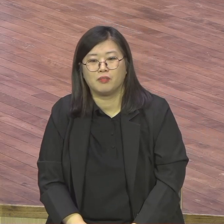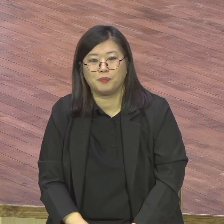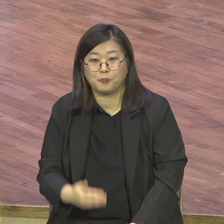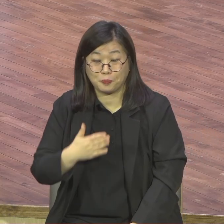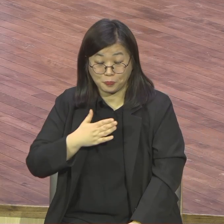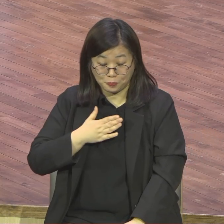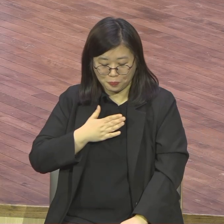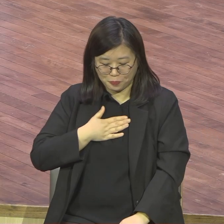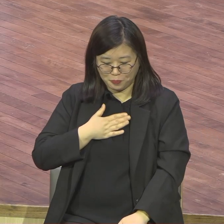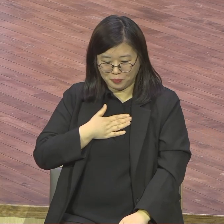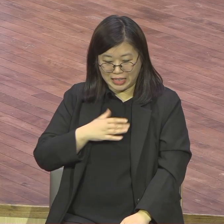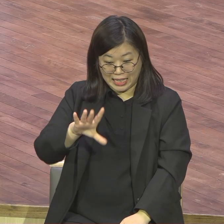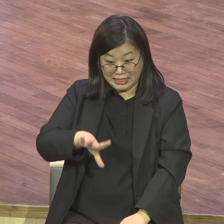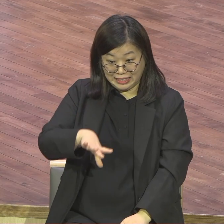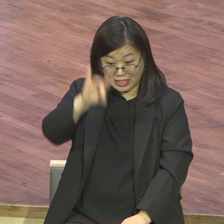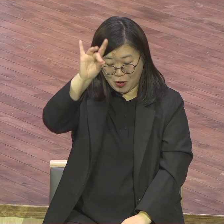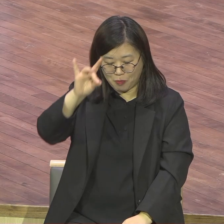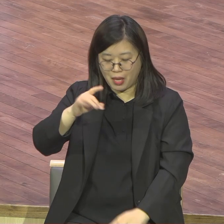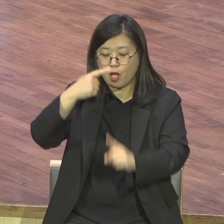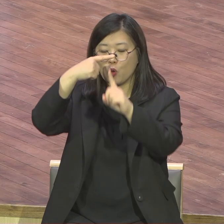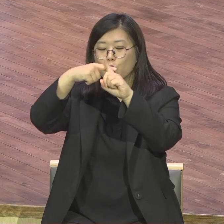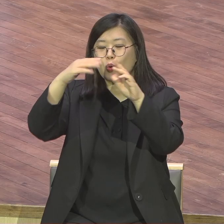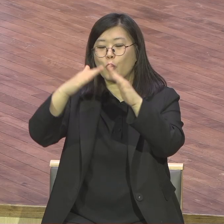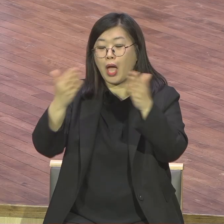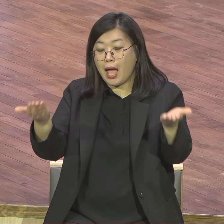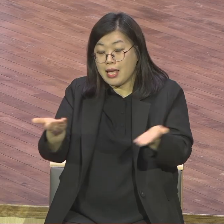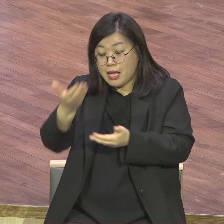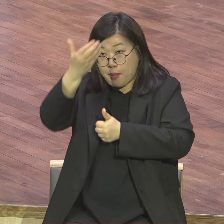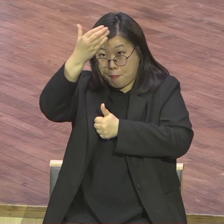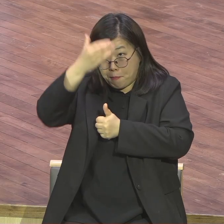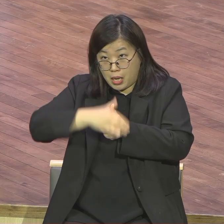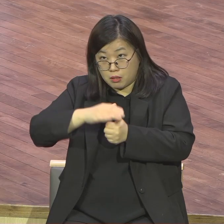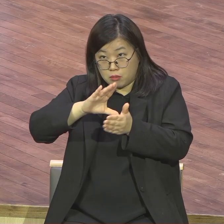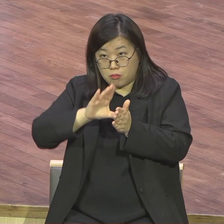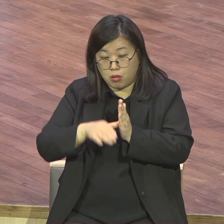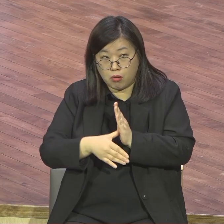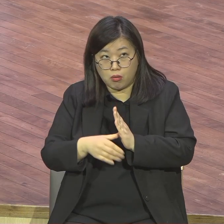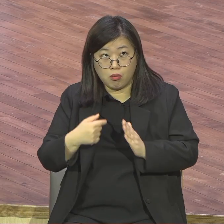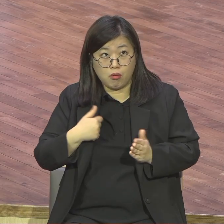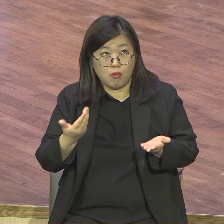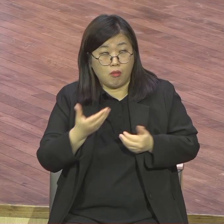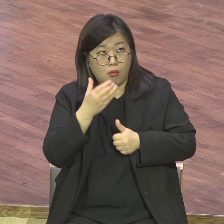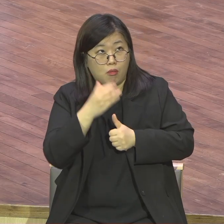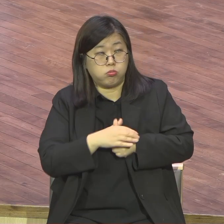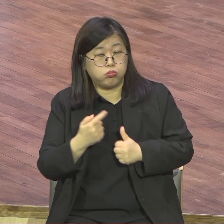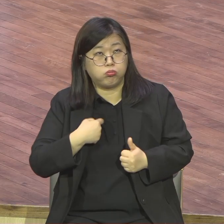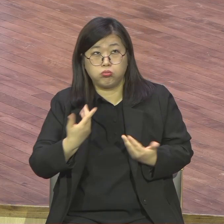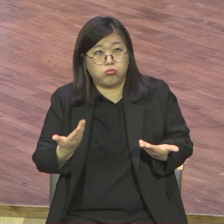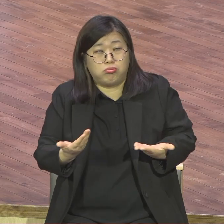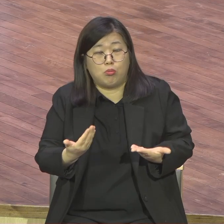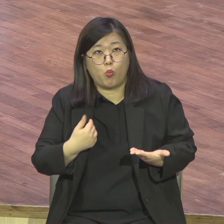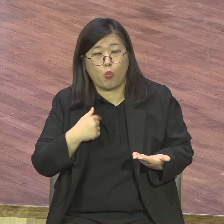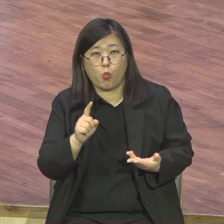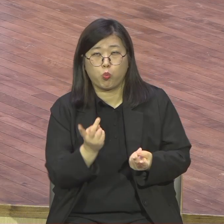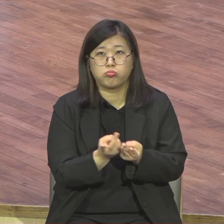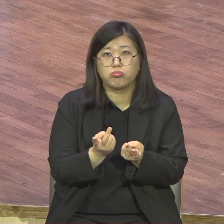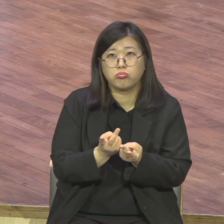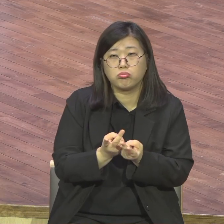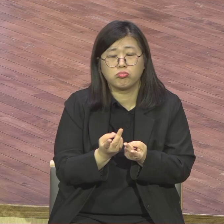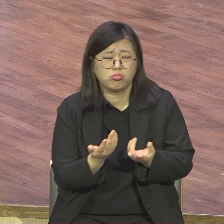없지 경험도 없지 처음 해보지 어떻게 하란 말이에요 직분을 맡았으면 무슨 하나님 앞에 열매를 그도 드려야 되겠는데 어떻게 하란